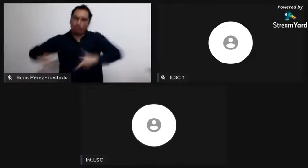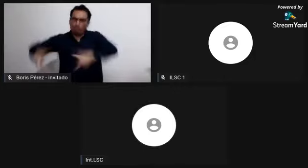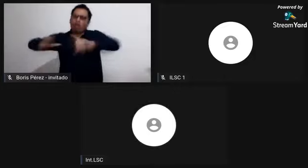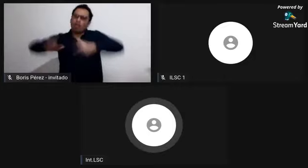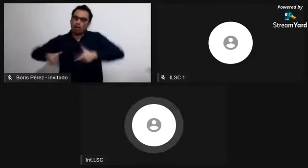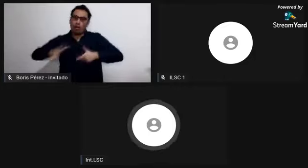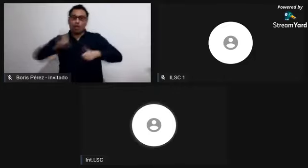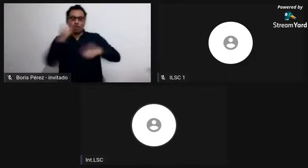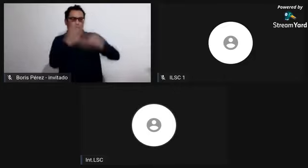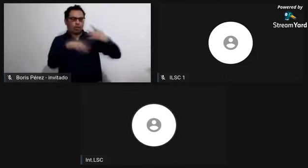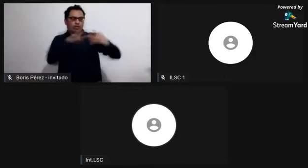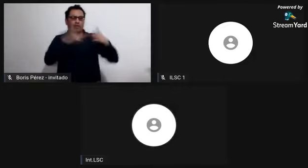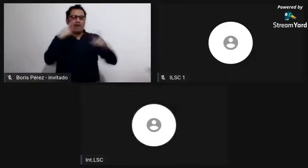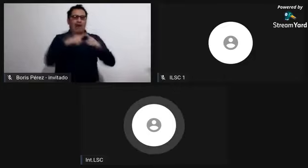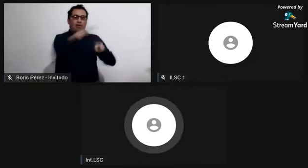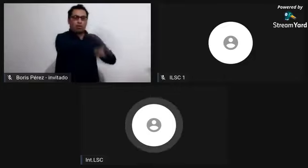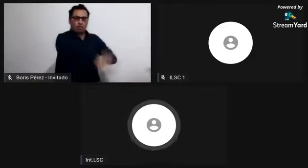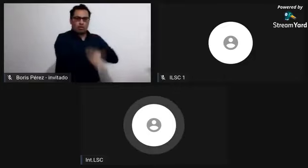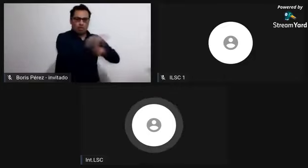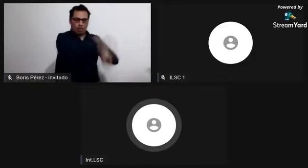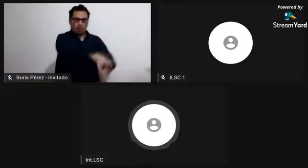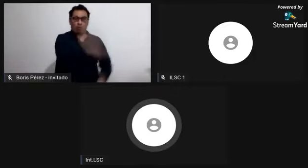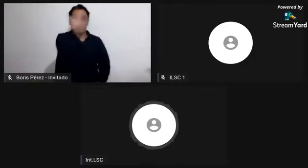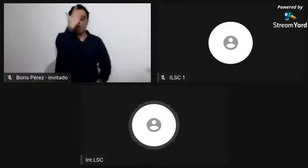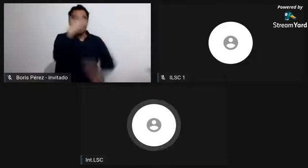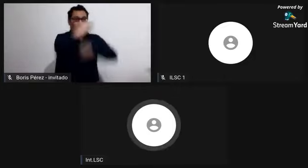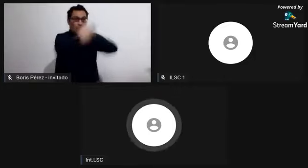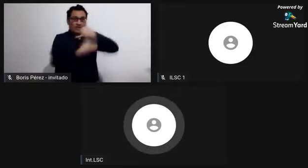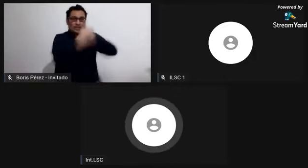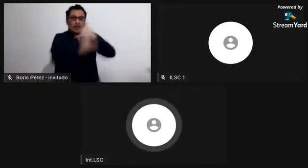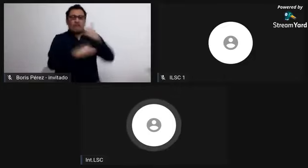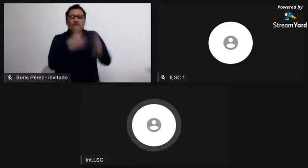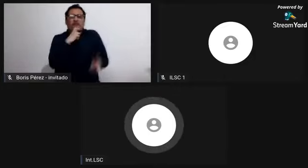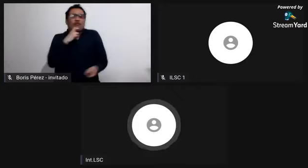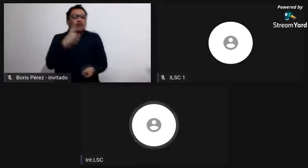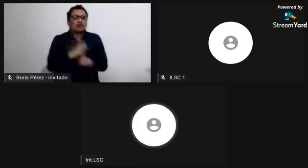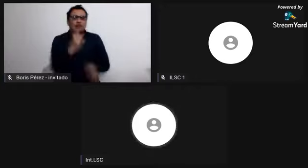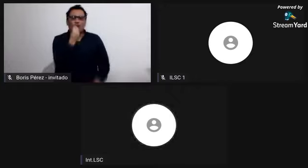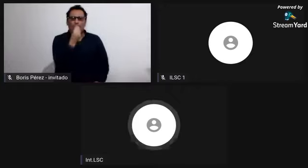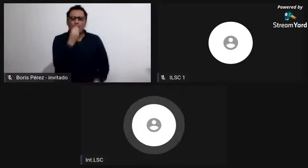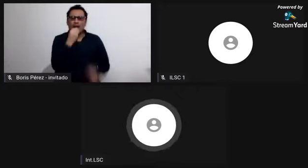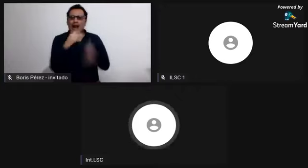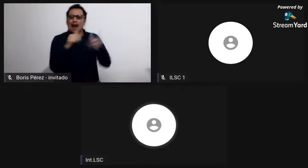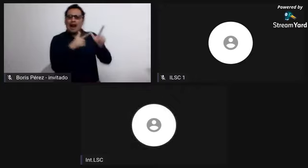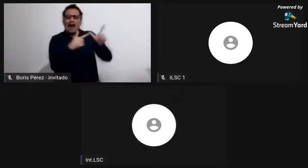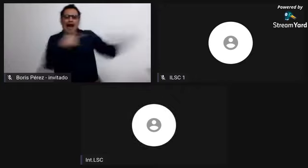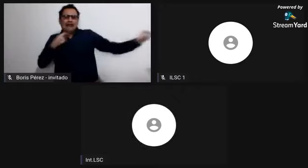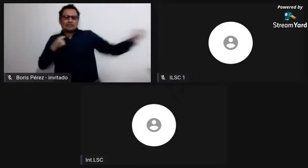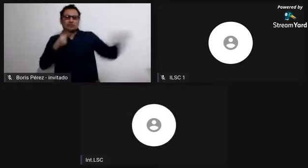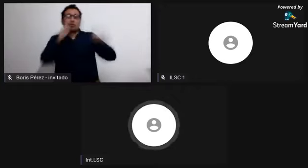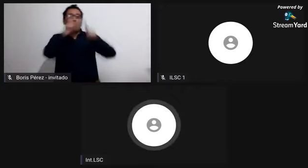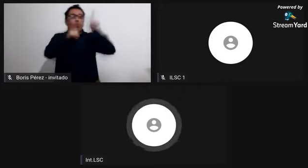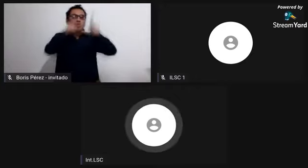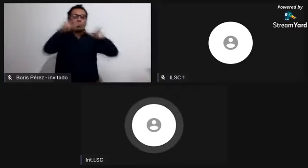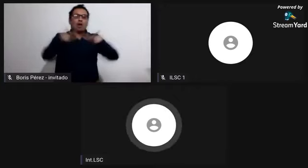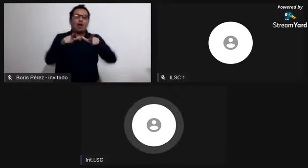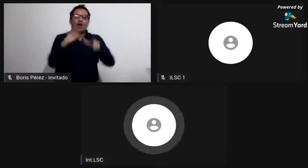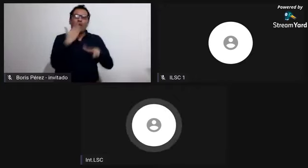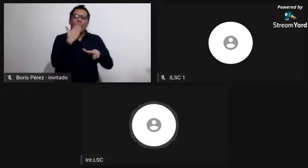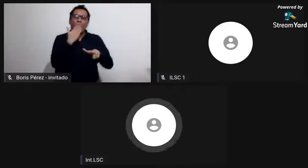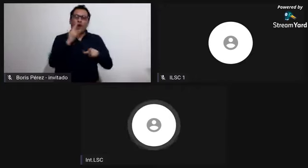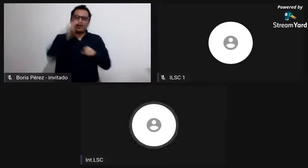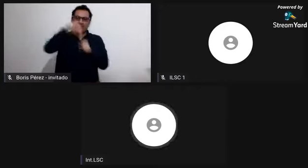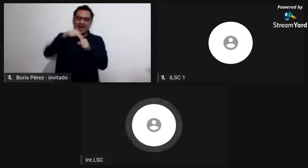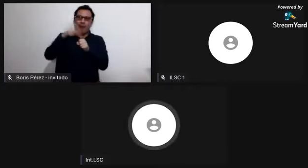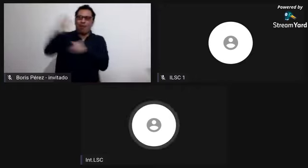se dedicaban a extraer el oro o a la agricultura. Tenemos que entender